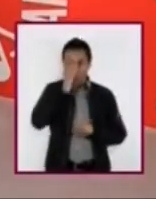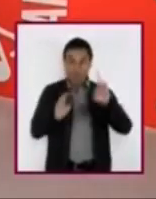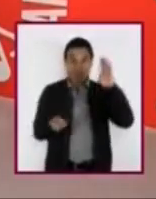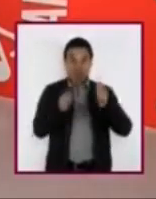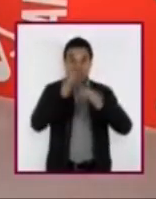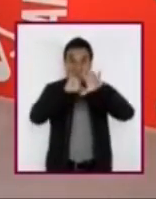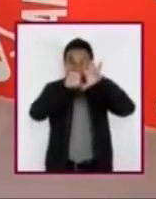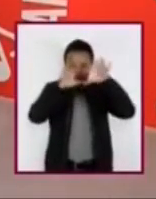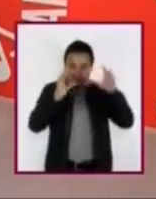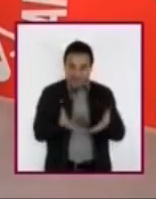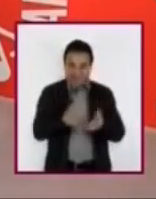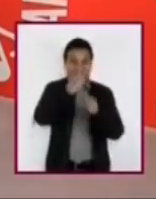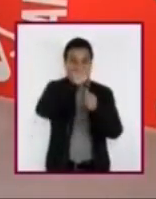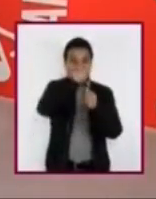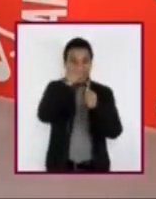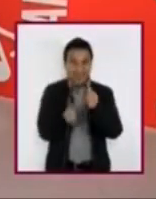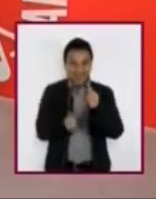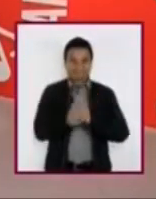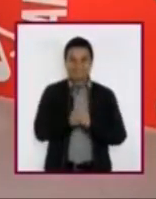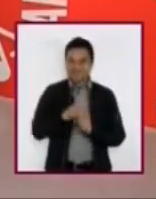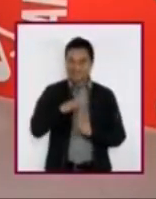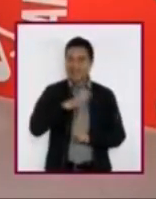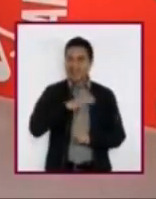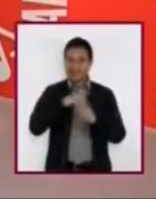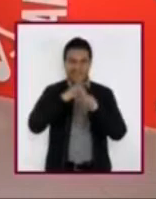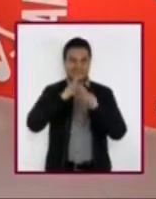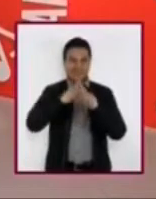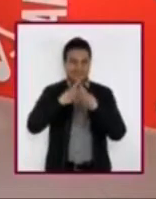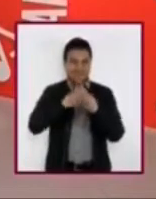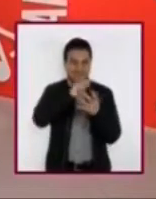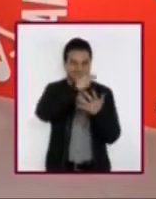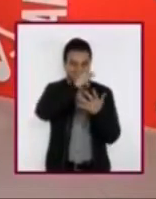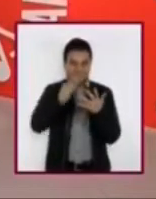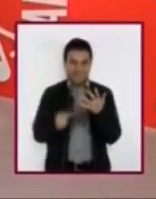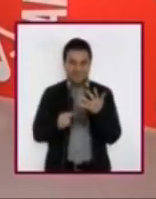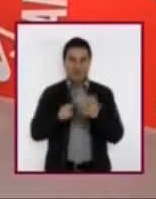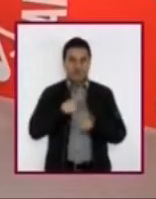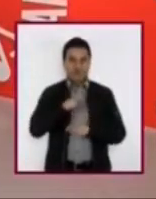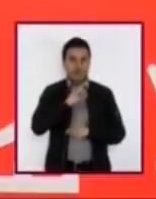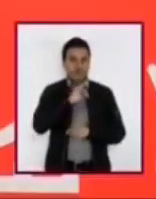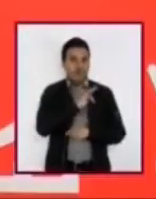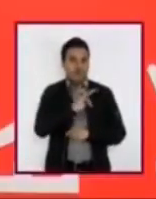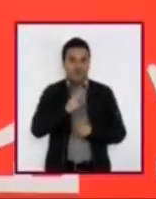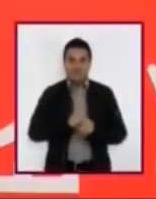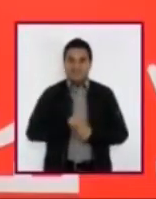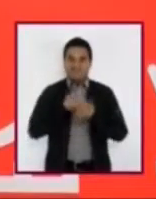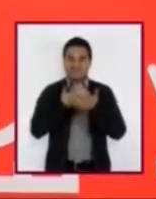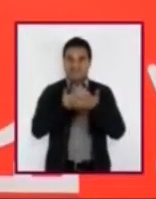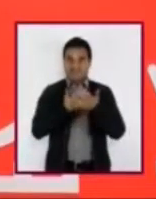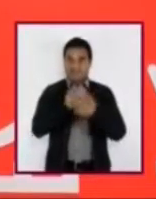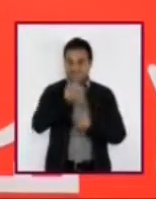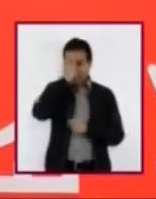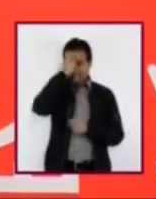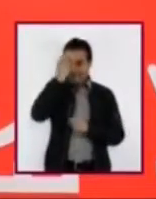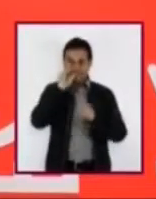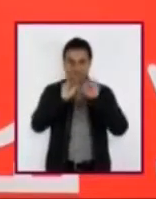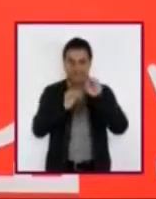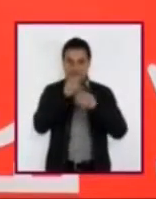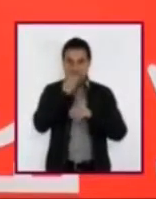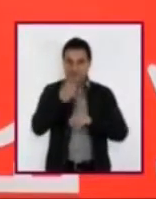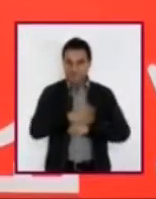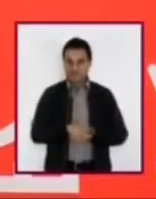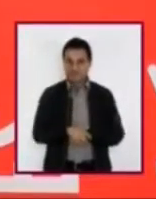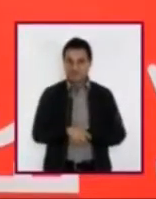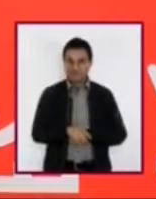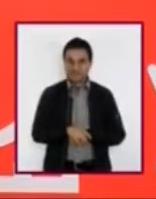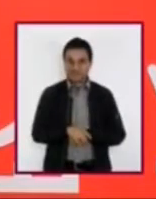diferente, utilizando otros elementos para expresar lo que hay en nuestro interior de forma original y creativa. Recuerden que necesitan hacer